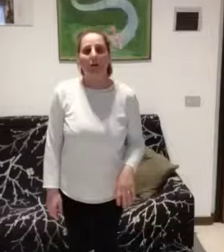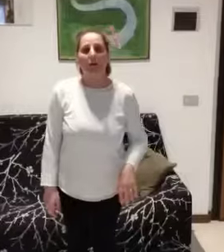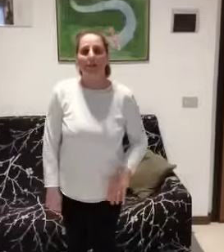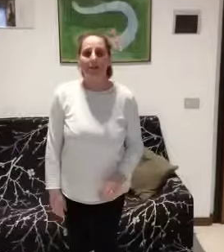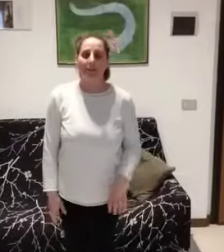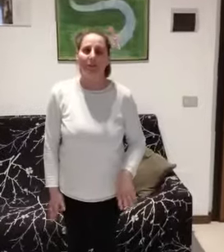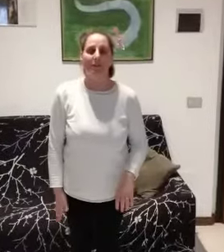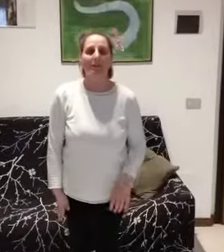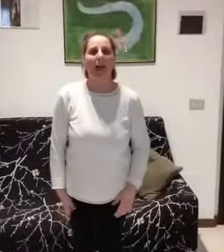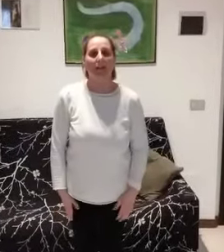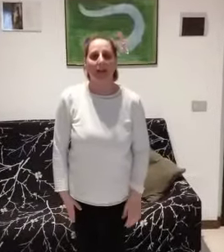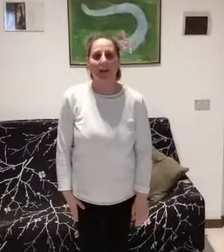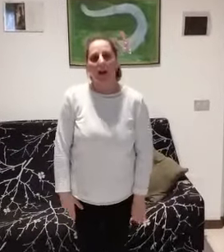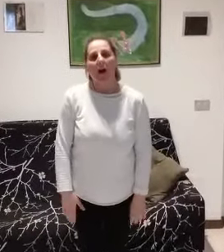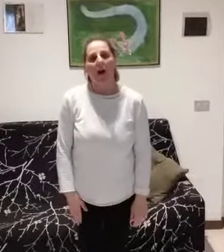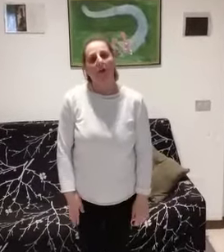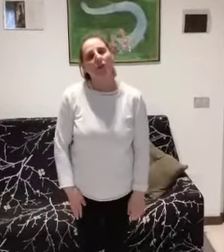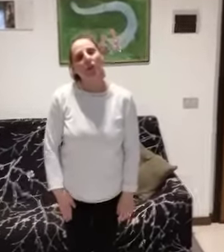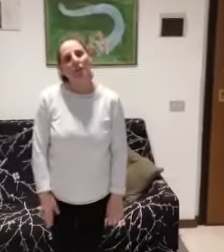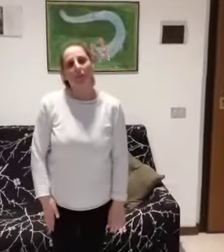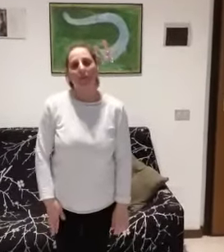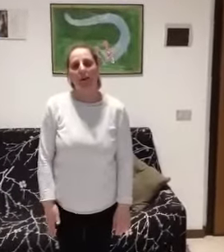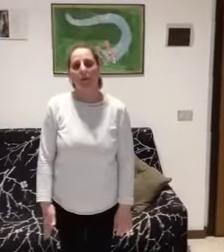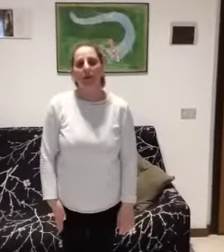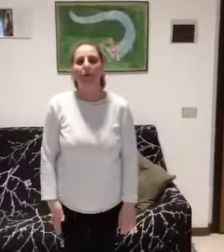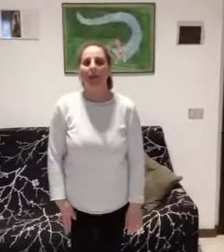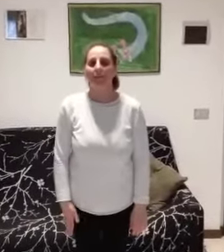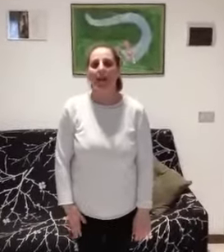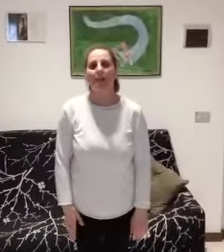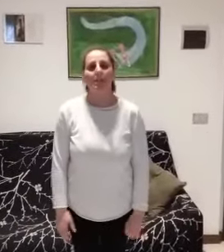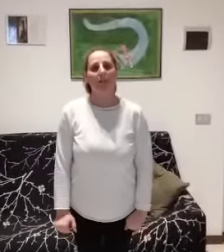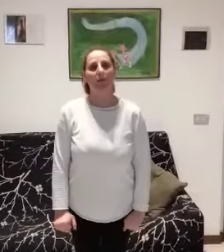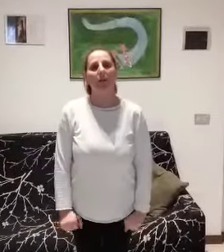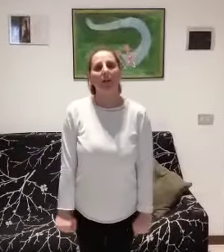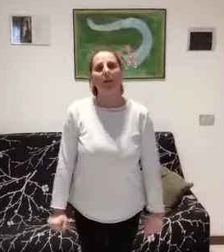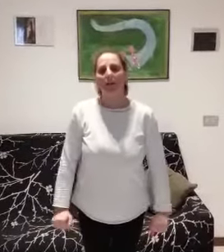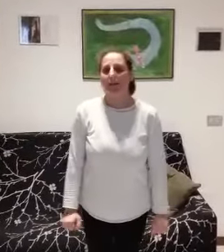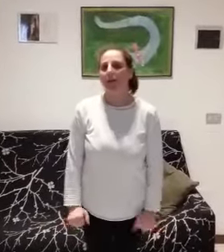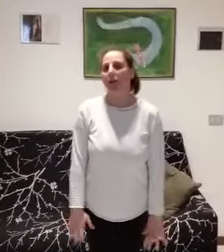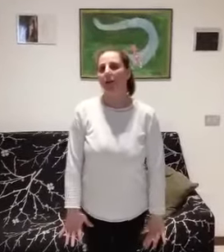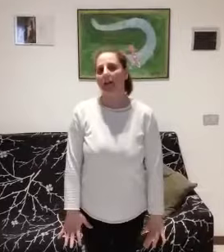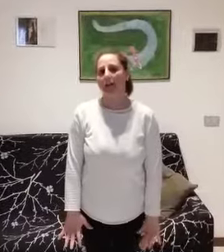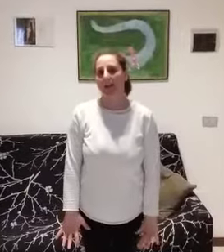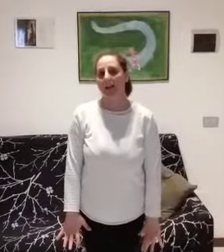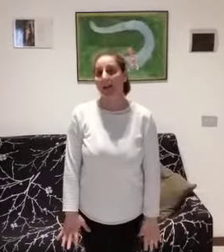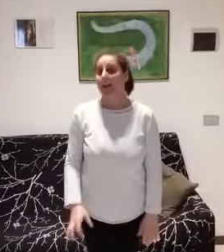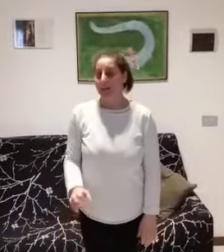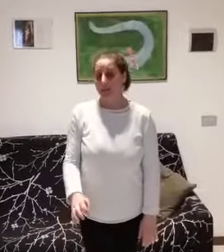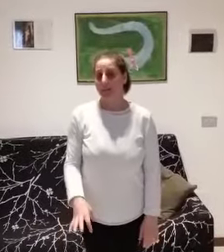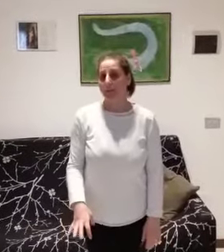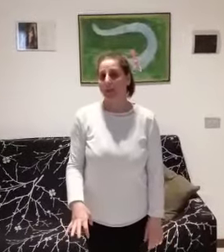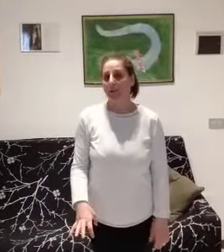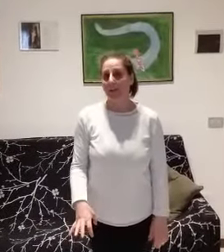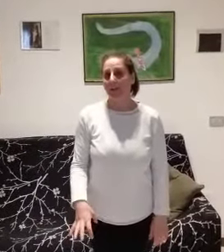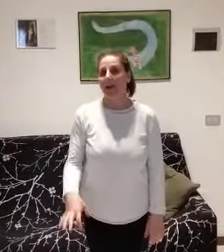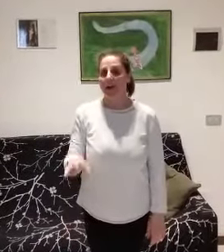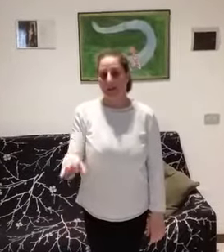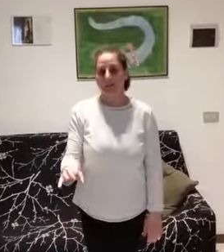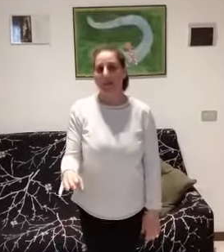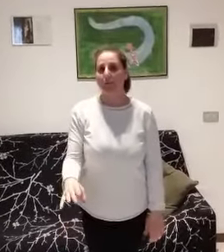Ciao Rossi, come state? Oggi volevo cantare insieme a voi le dieci gallinelle. Siete pronti? Cantiamo